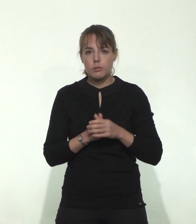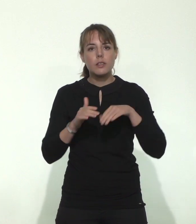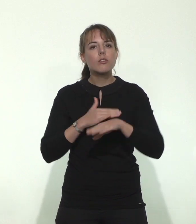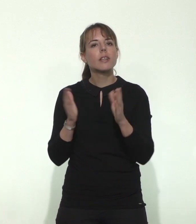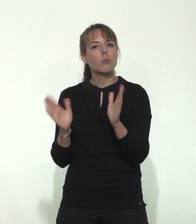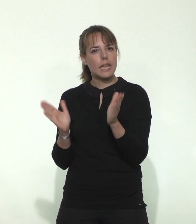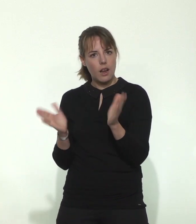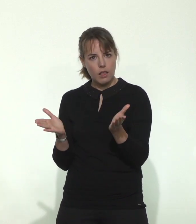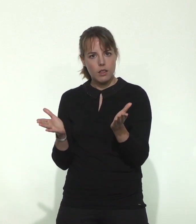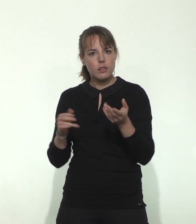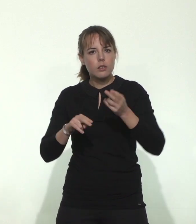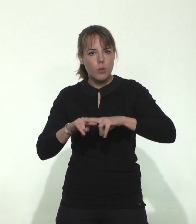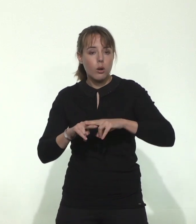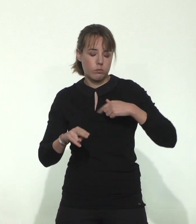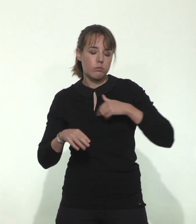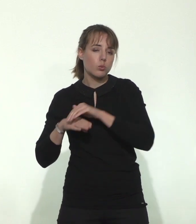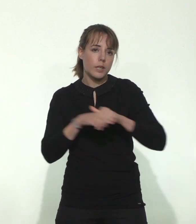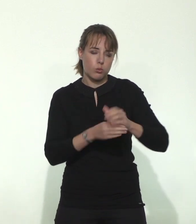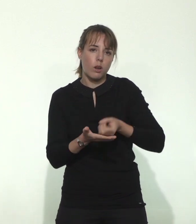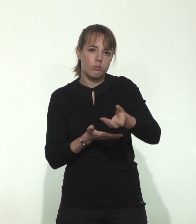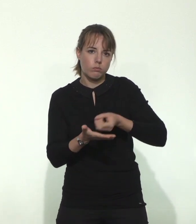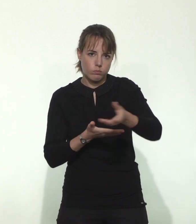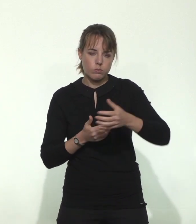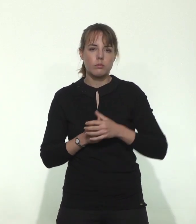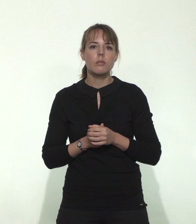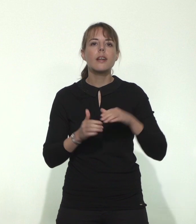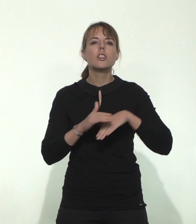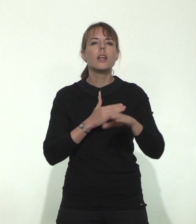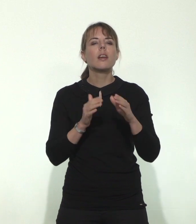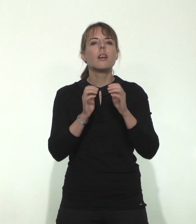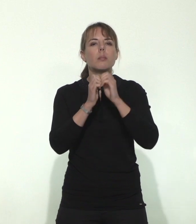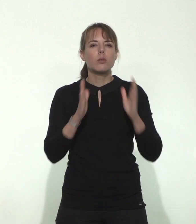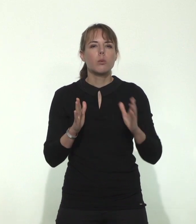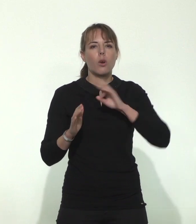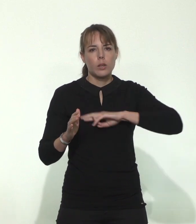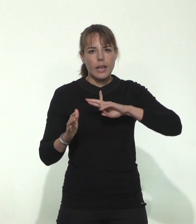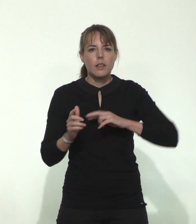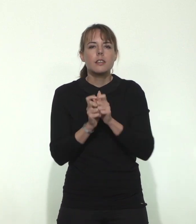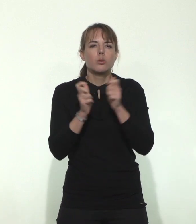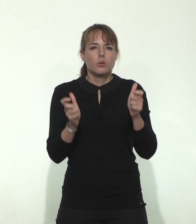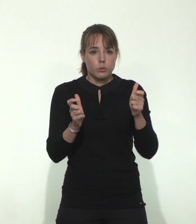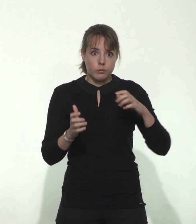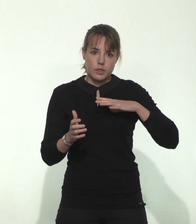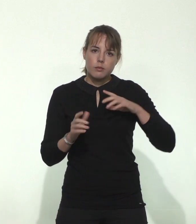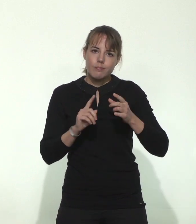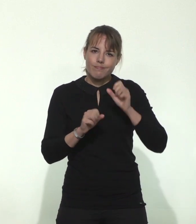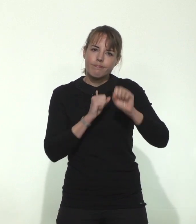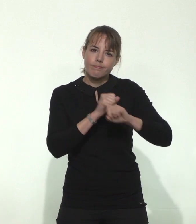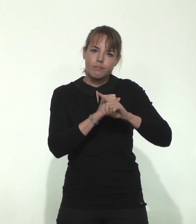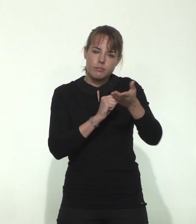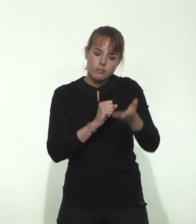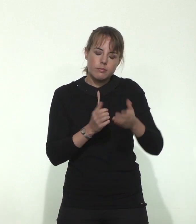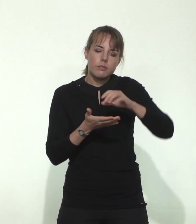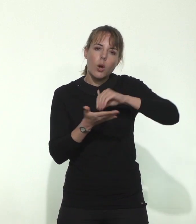hospitalier, que je vous donne tous les soirs, les décès en institutions pour lesquelles nous avons un dispositif de recueil spécifique qui a été mis en place